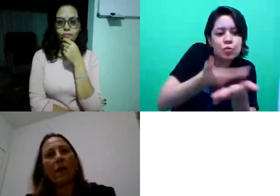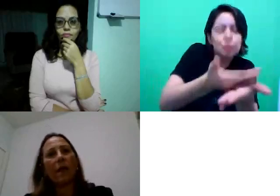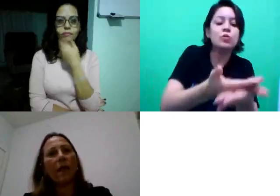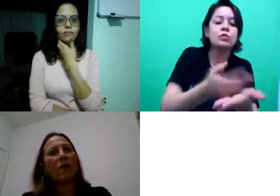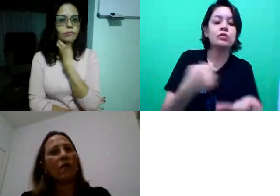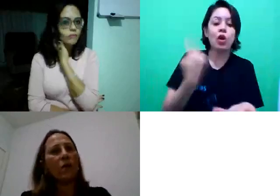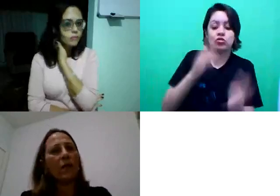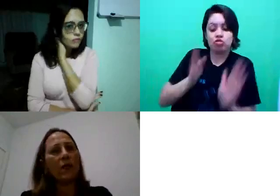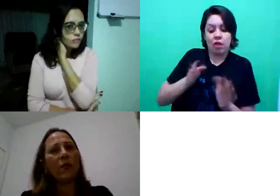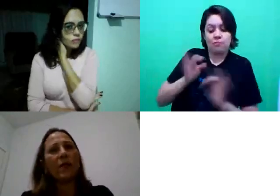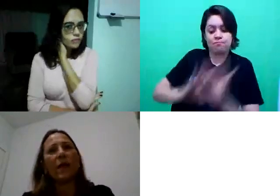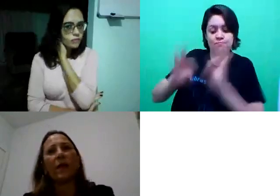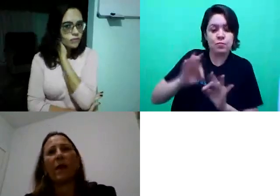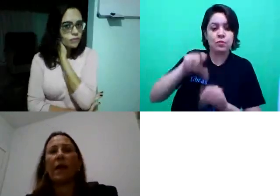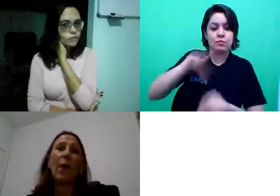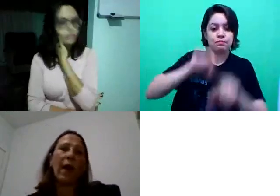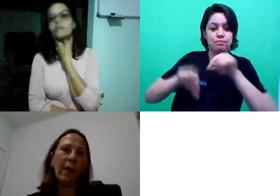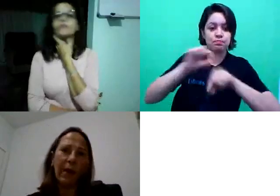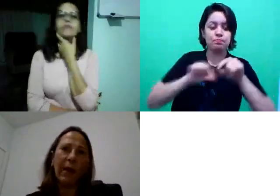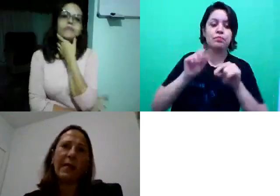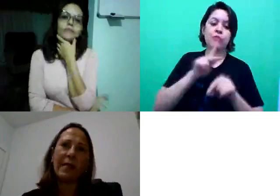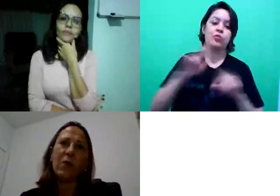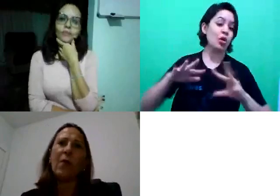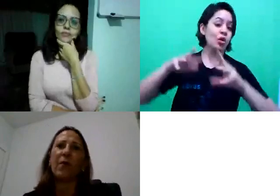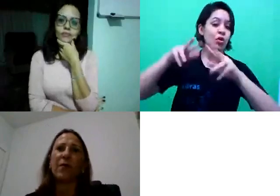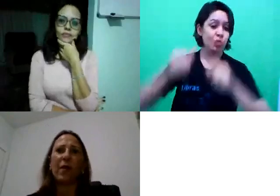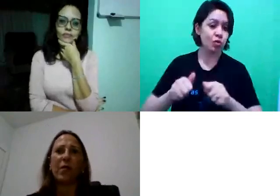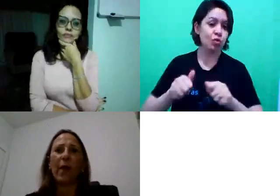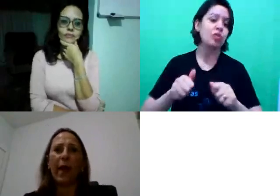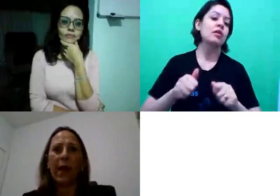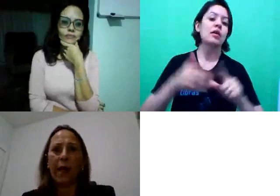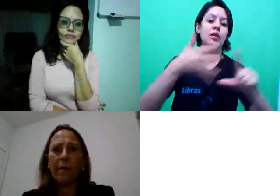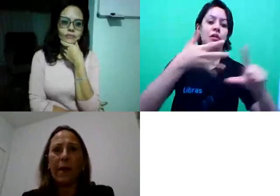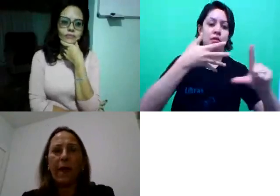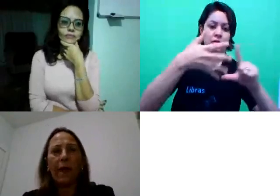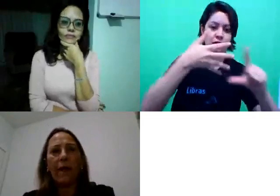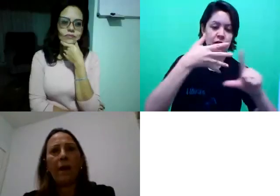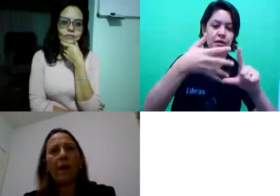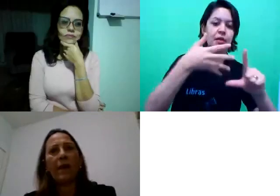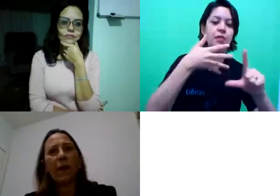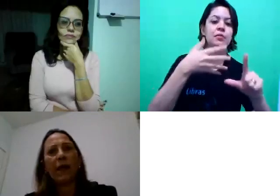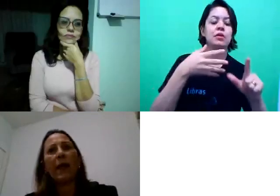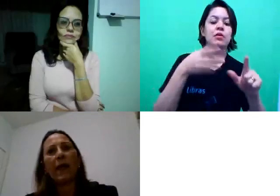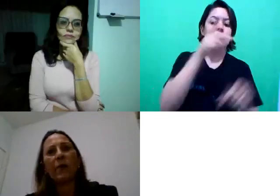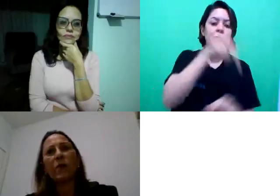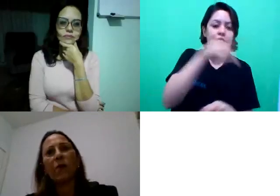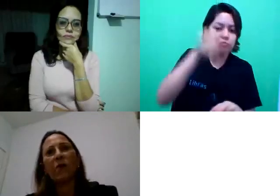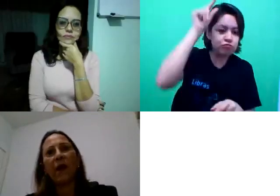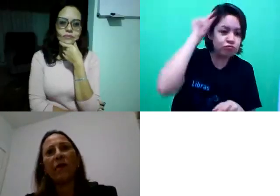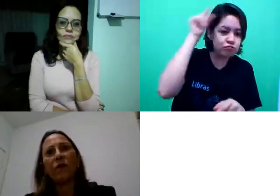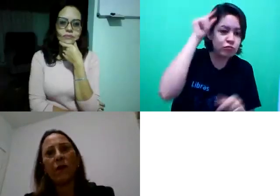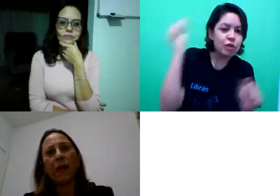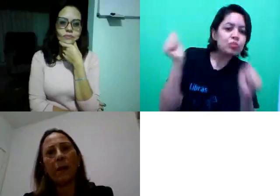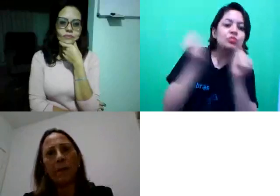e aí nós voltamos na web, aí sim com a professora Suelen, e explicaremos